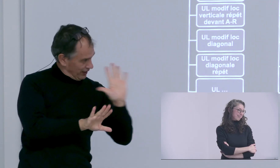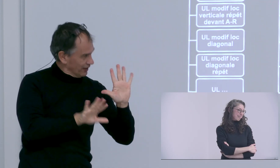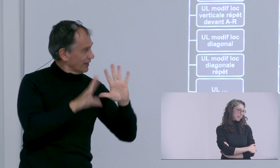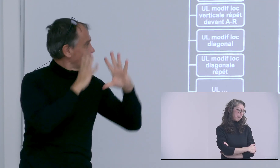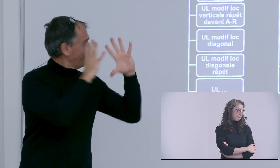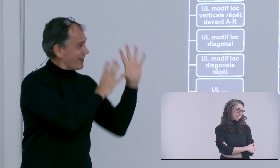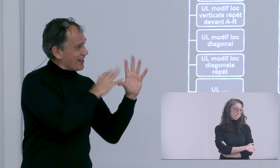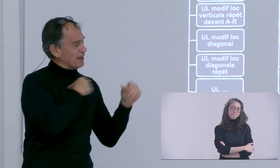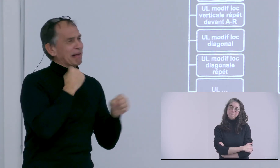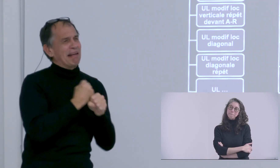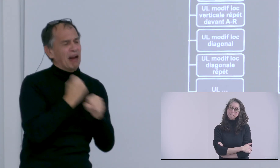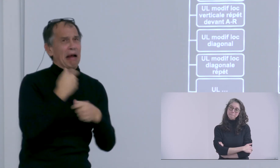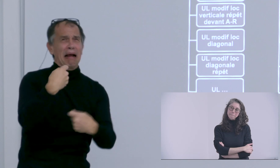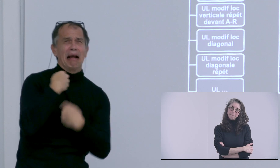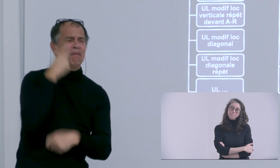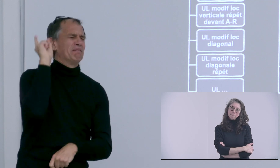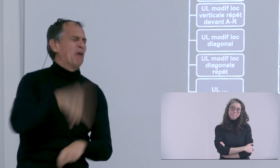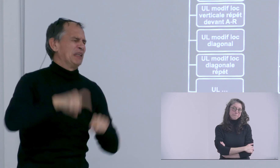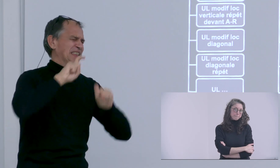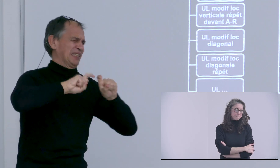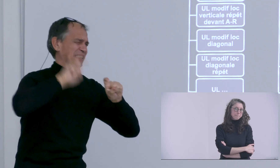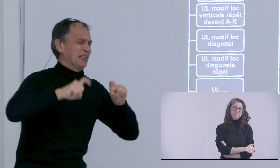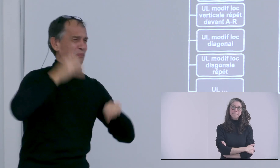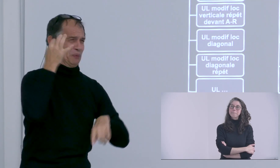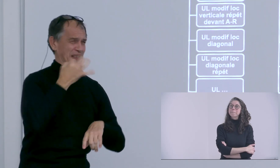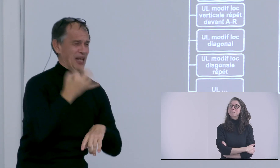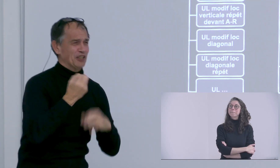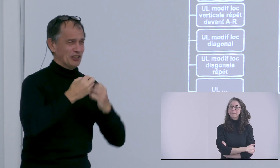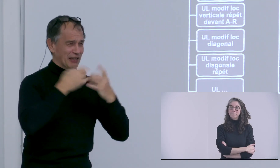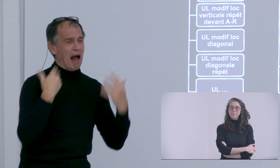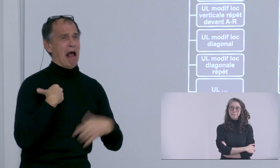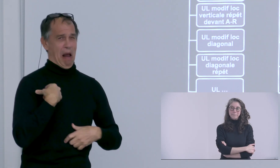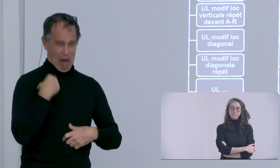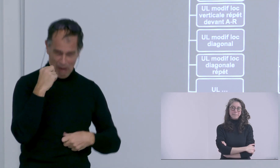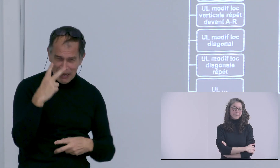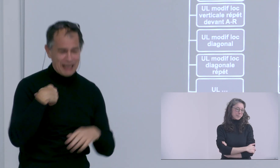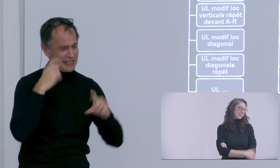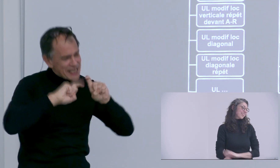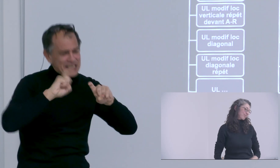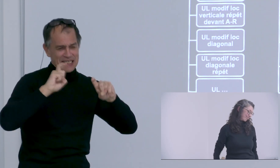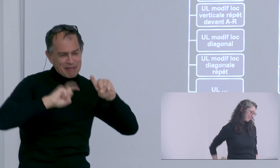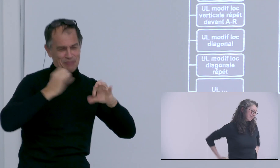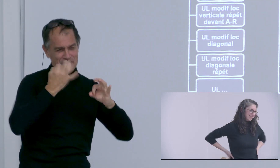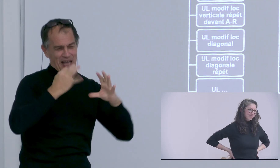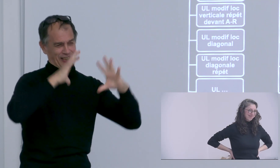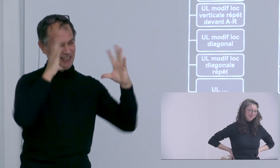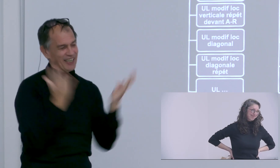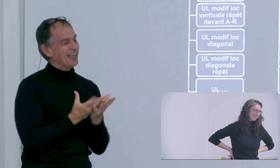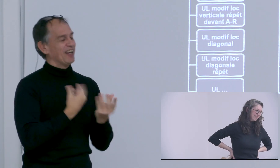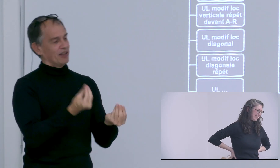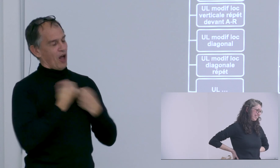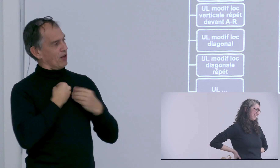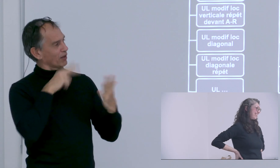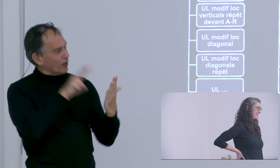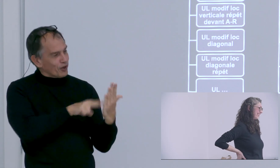Cyril Courtin sur des questions liées à l'iconicité et on m'avait demandé à l'époque de produire beaucoup de statistiques